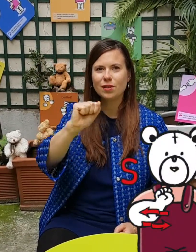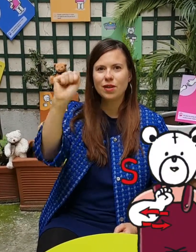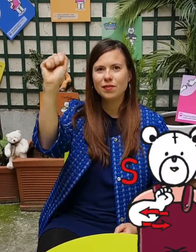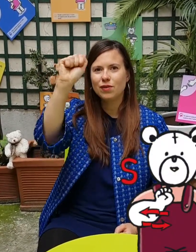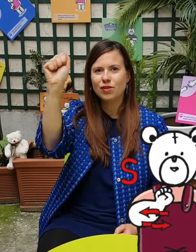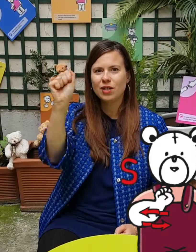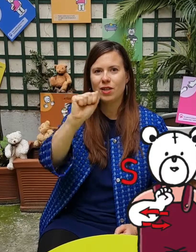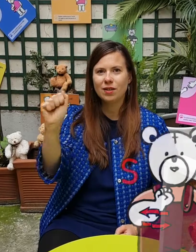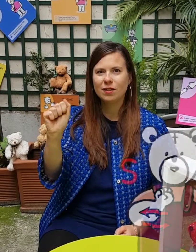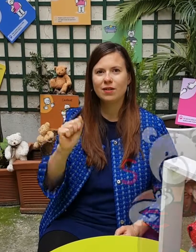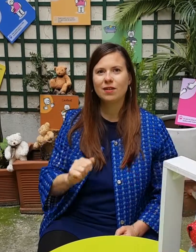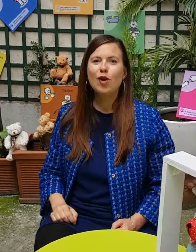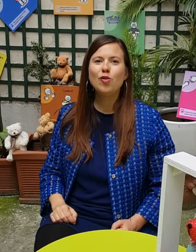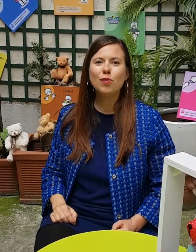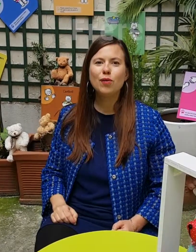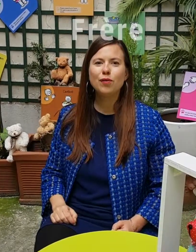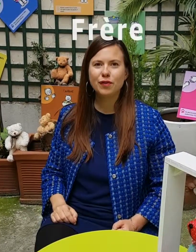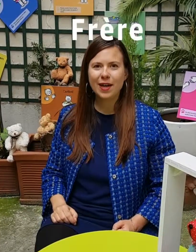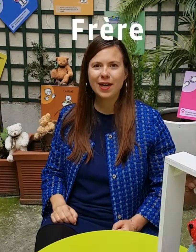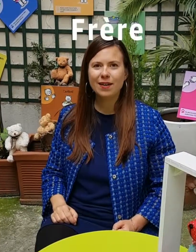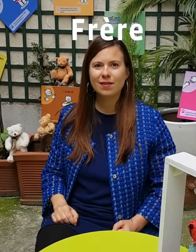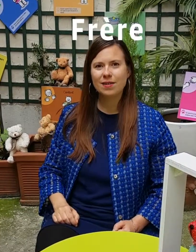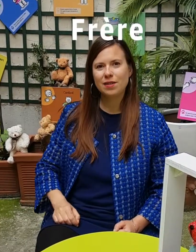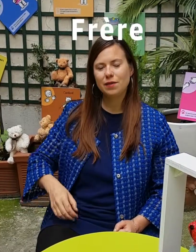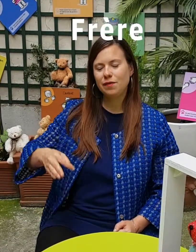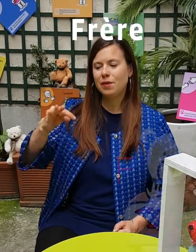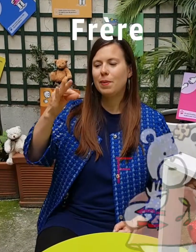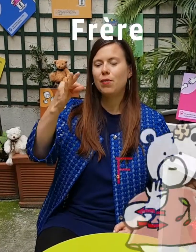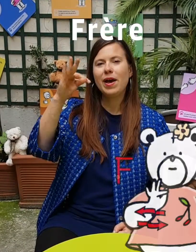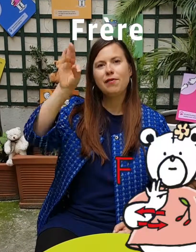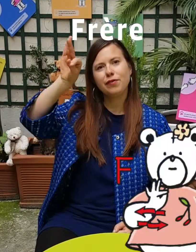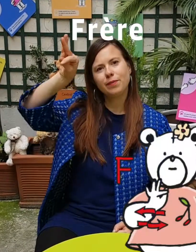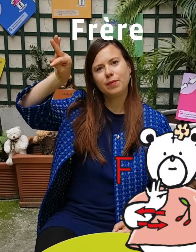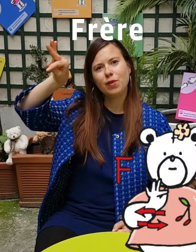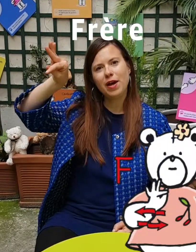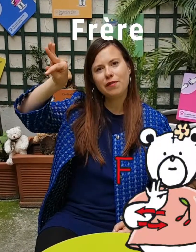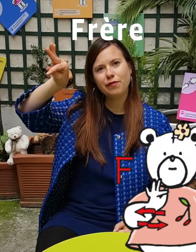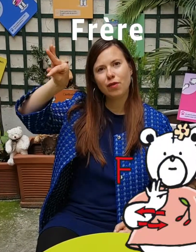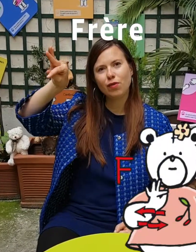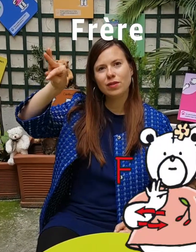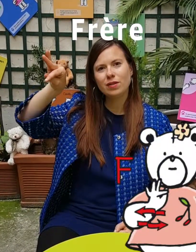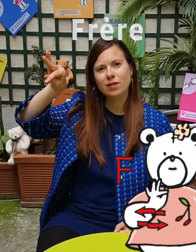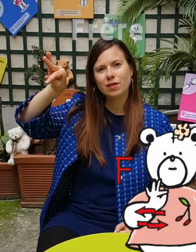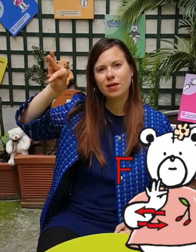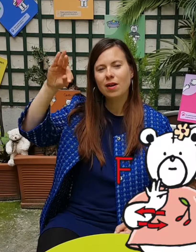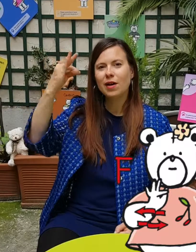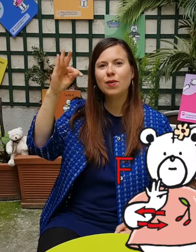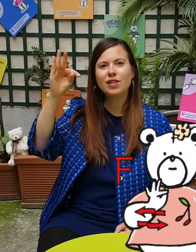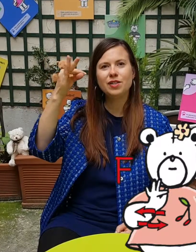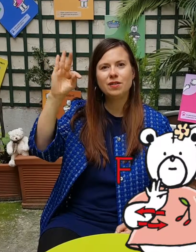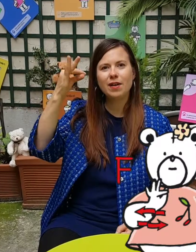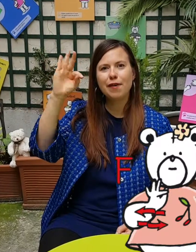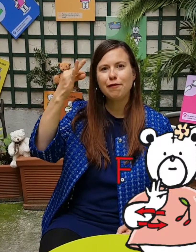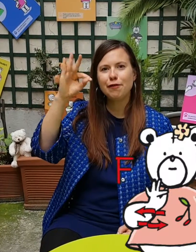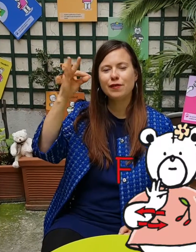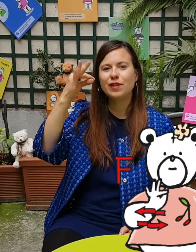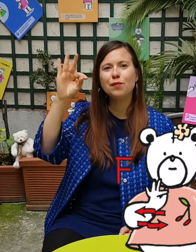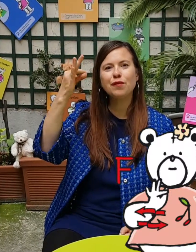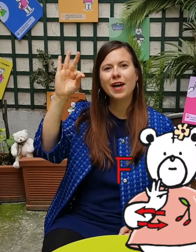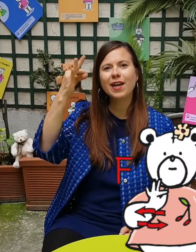ta sœur qui vient te chercher. Le mot frère, ça signifie par le F, le F en langue des signes et on l'agite. F, c'est ton frère